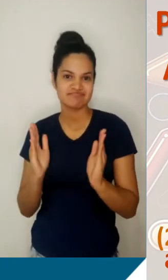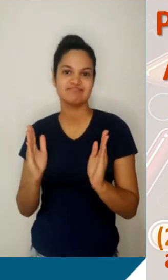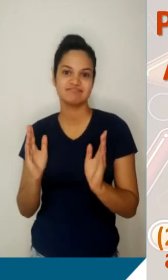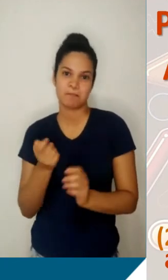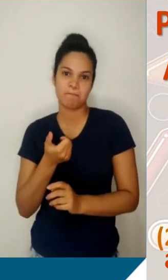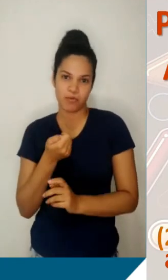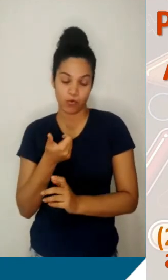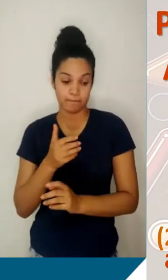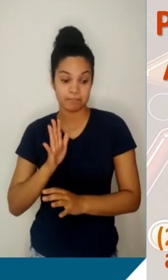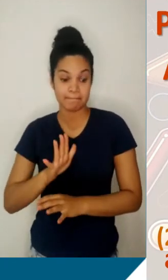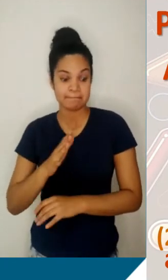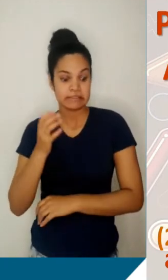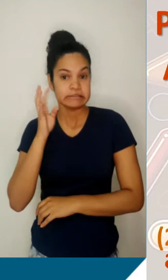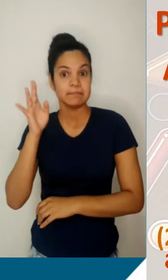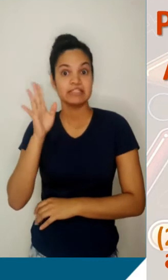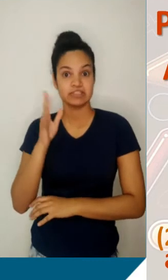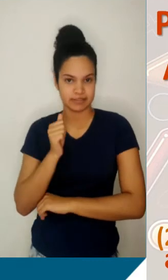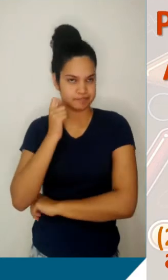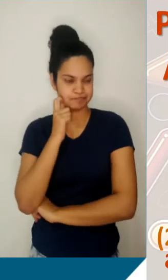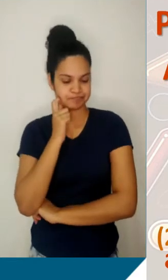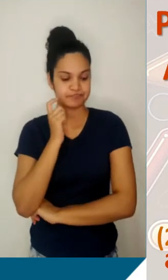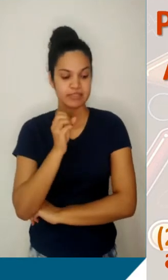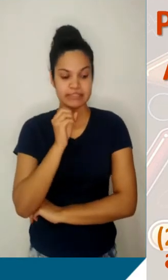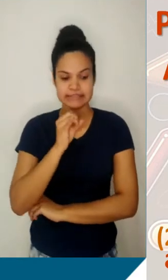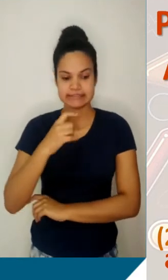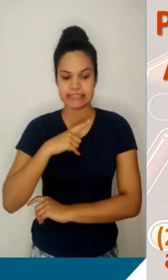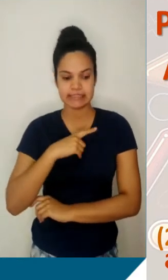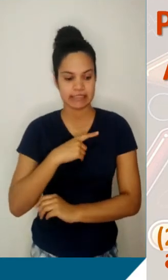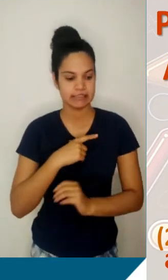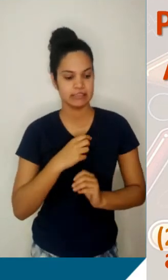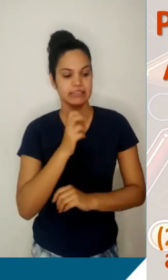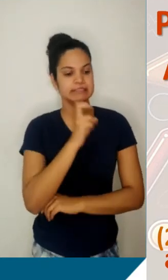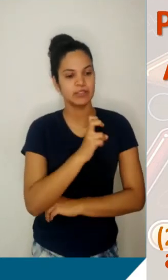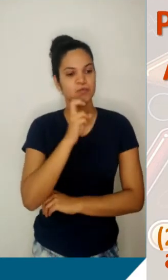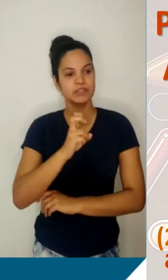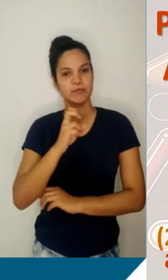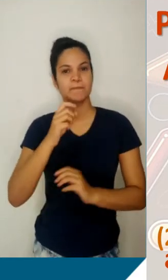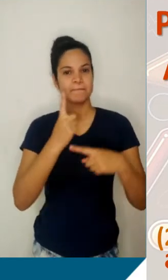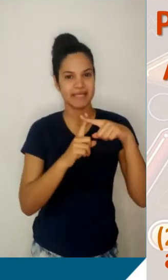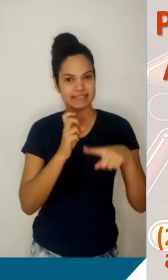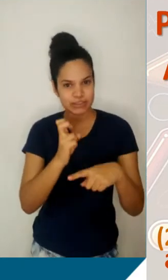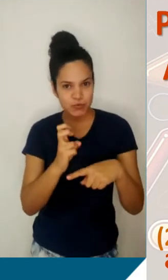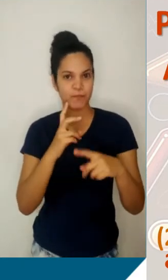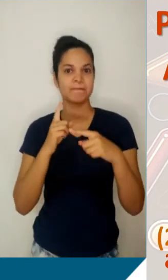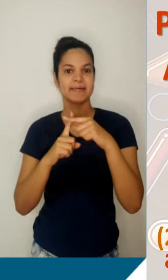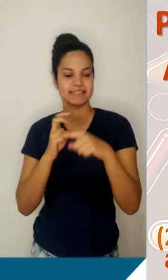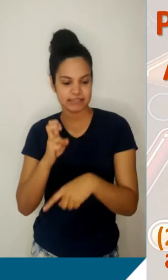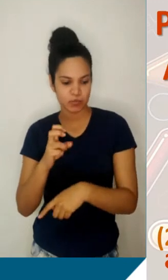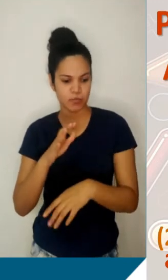a seguinte situação, imagina que você tem uma sequência, por exemplo, contando de 5 em 5. E repare que o último tem o 175,